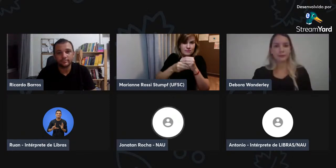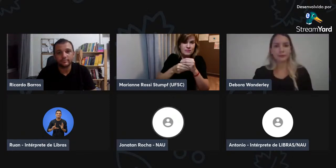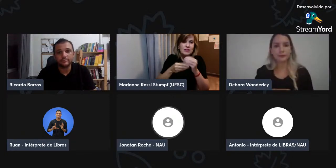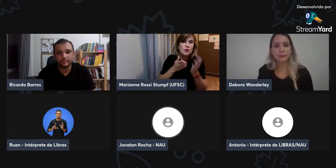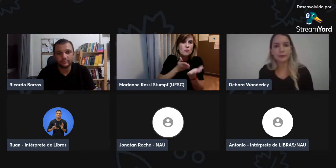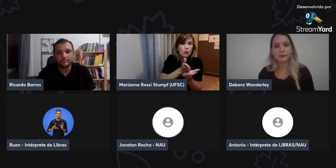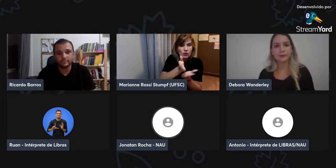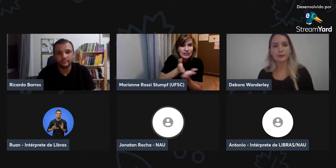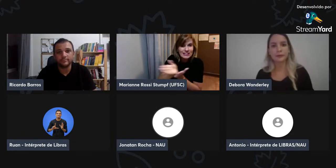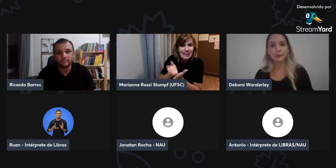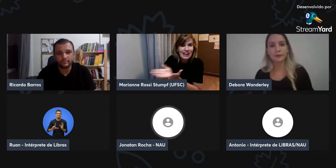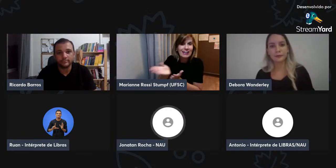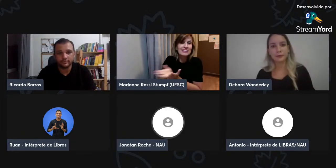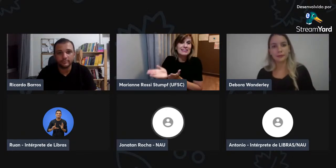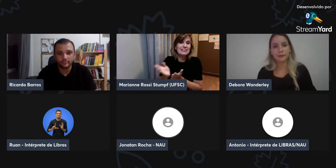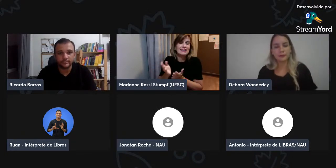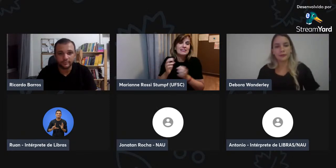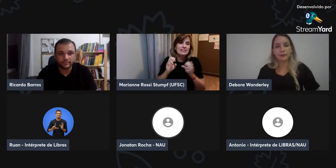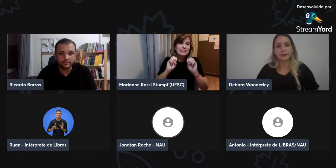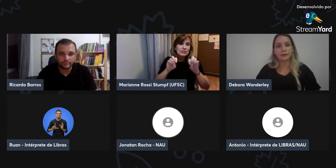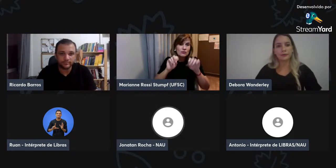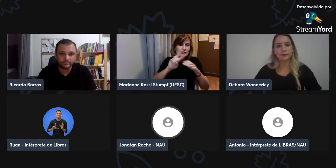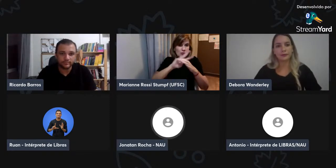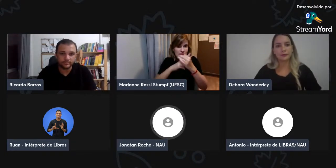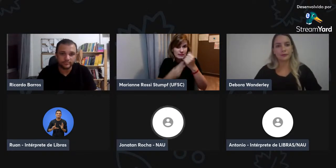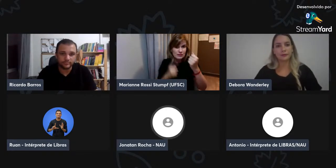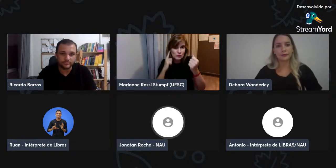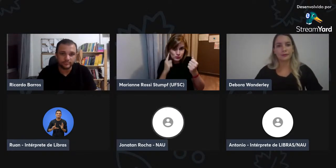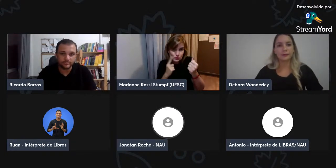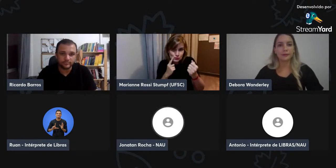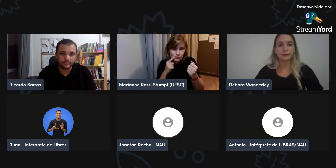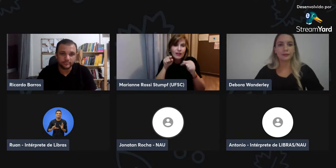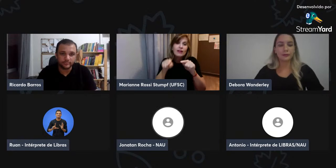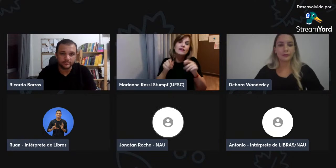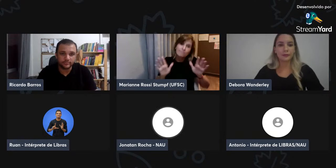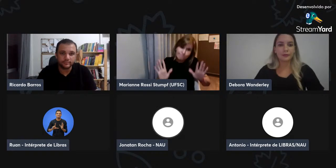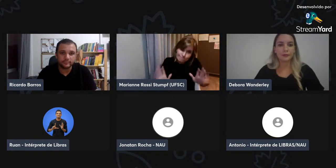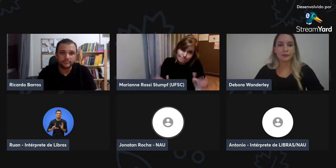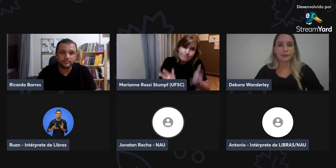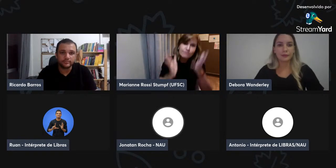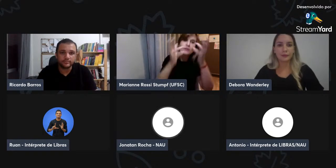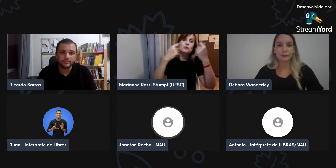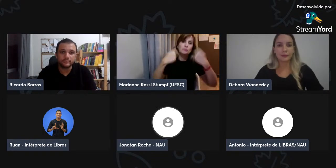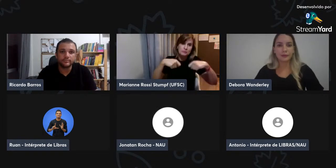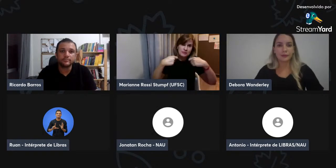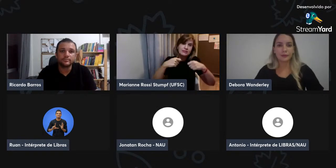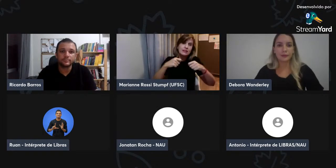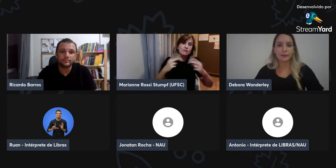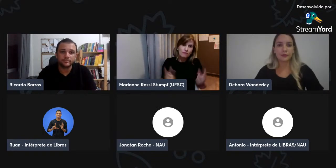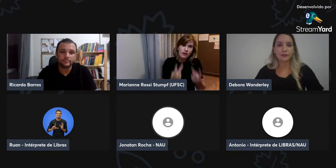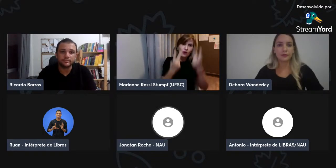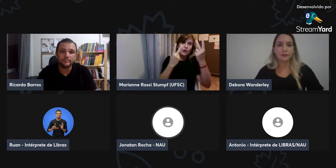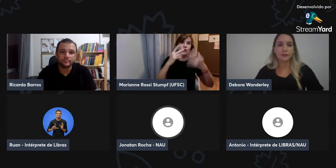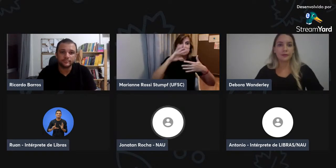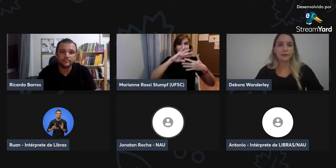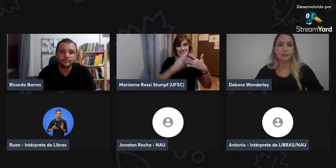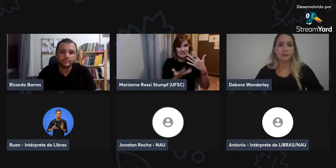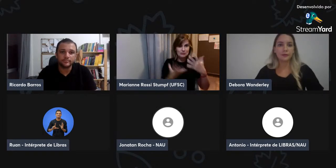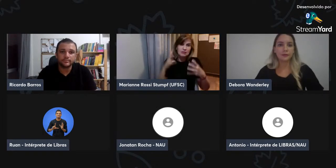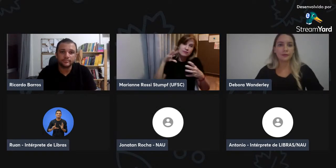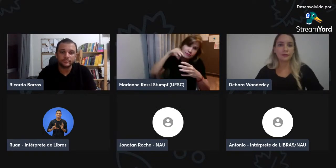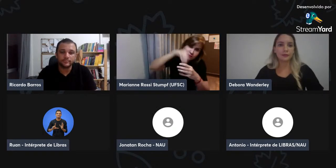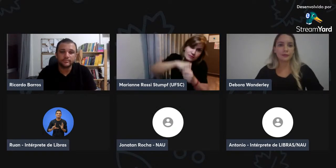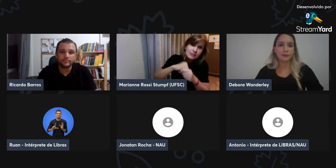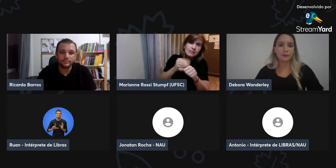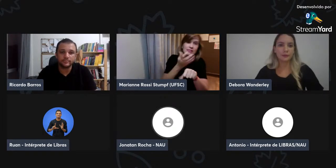em relação à nova... Que foi adquirida, acrescentada a nova LDB, por exemplo, Então, do ensino híbrido, ou ensino bilíngue,